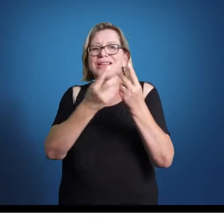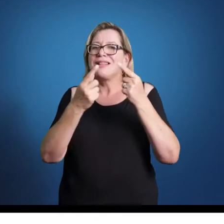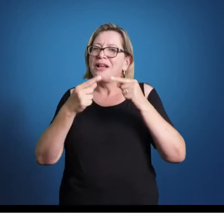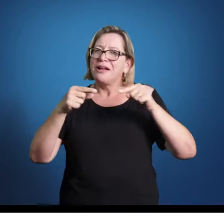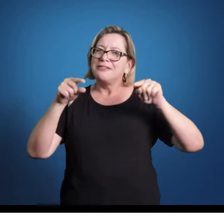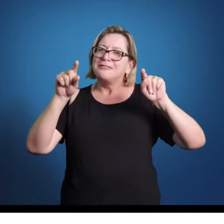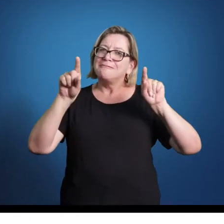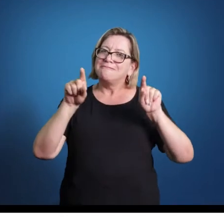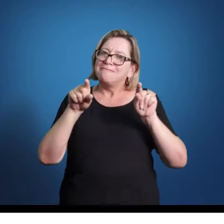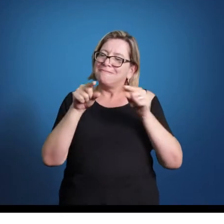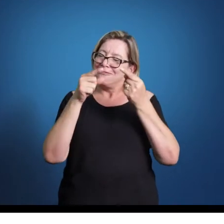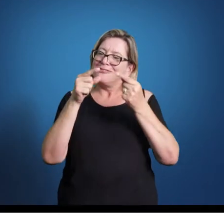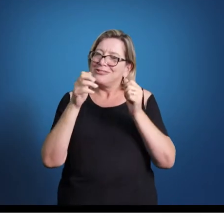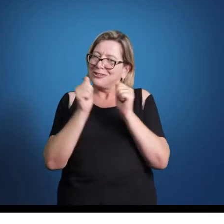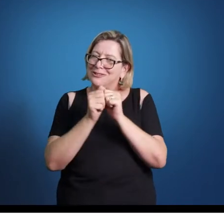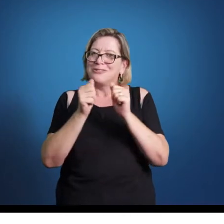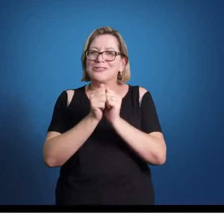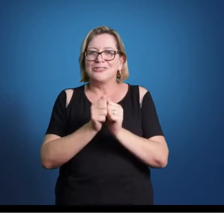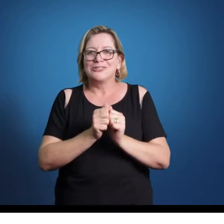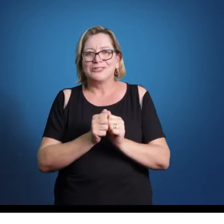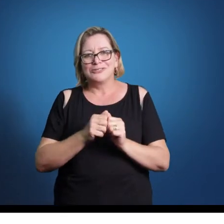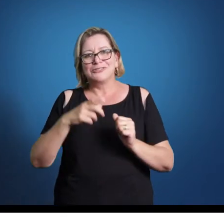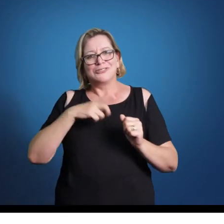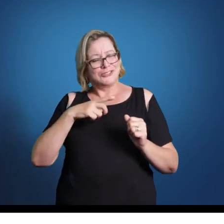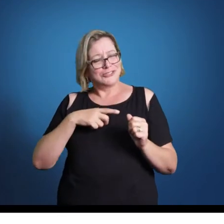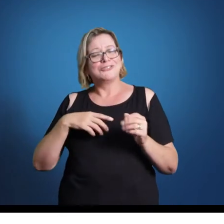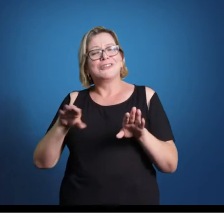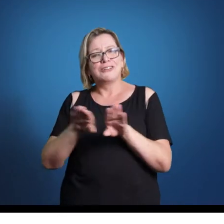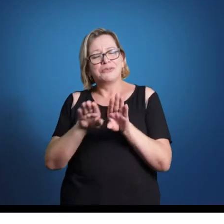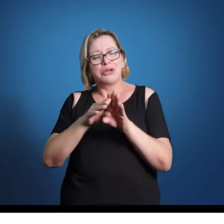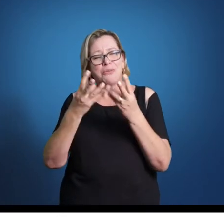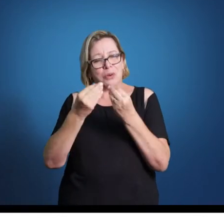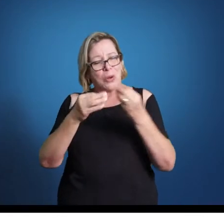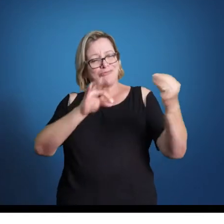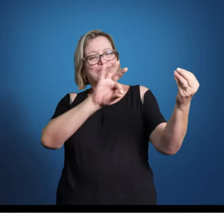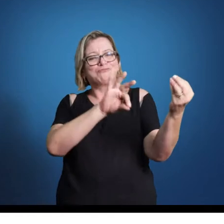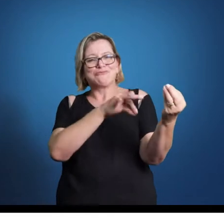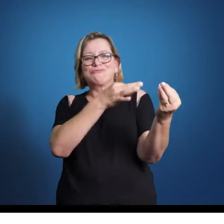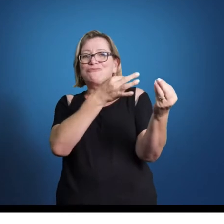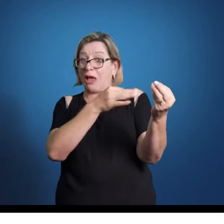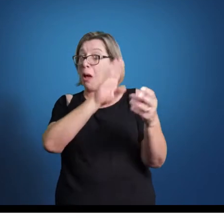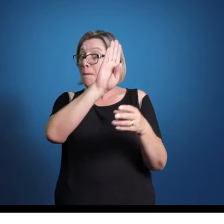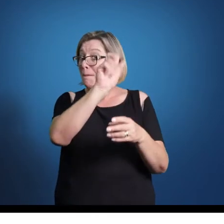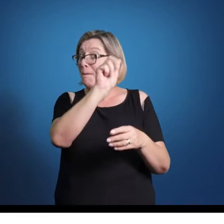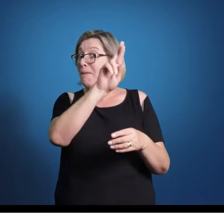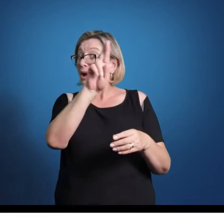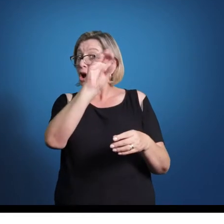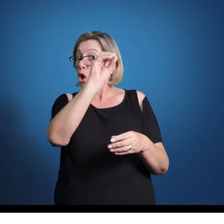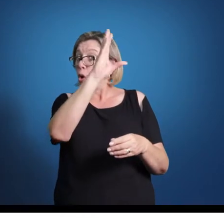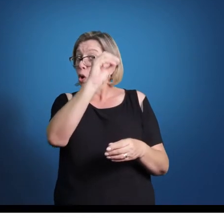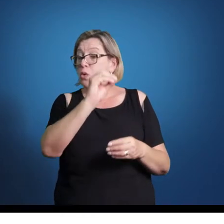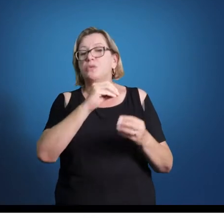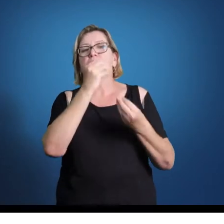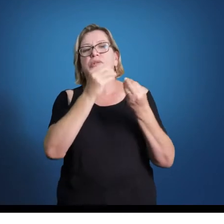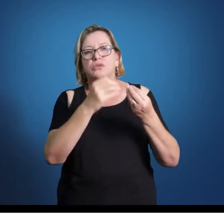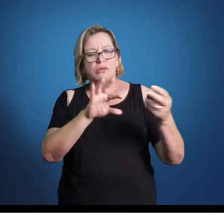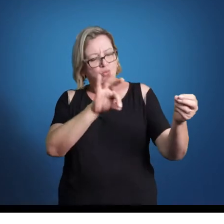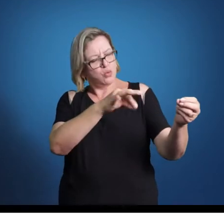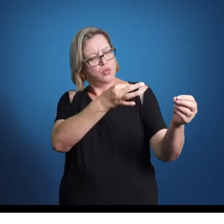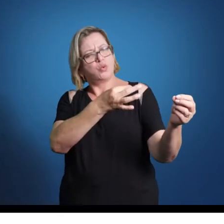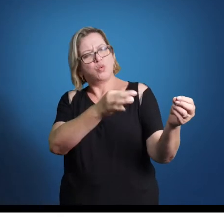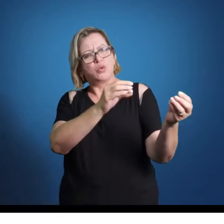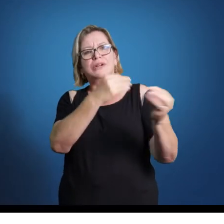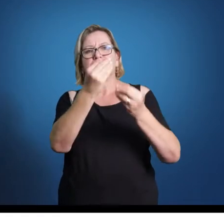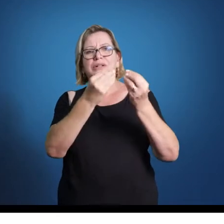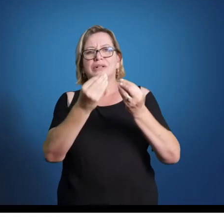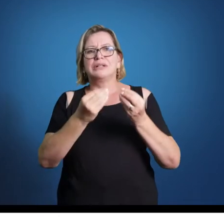várias obras eram instrumentais puras. Digamos assim, o concerto para violino não sei qual. Não é uma obra evidentemente secular,